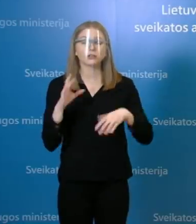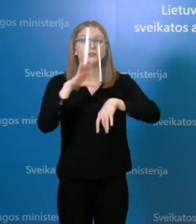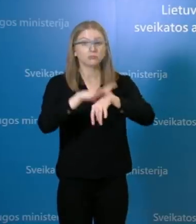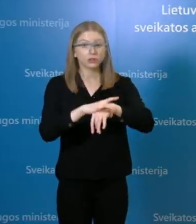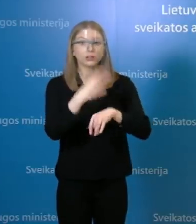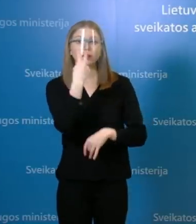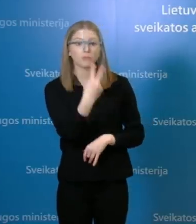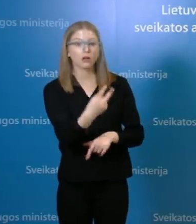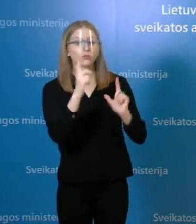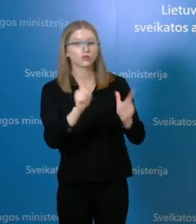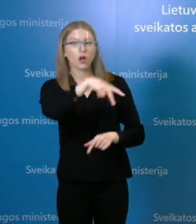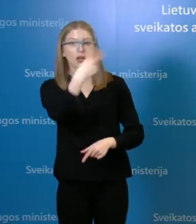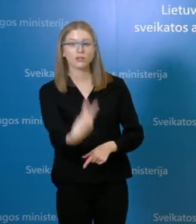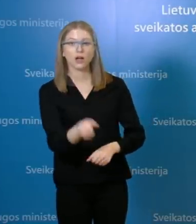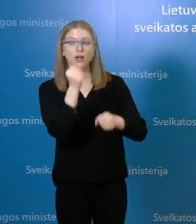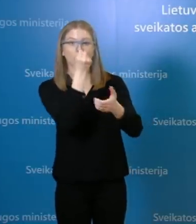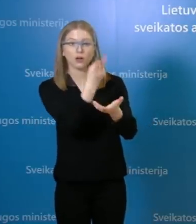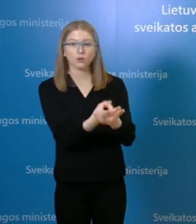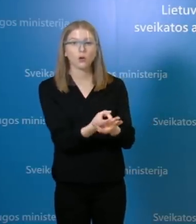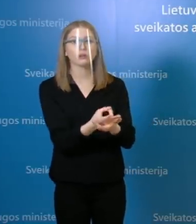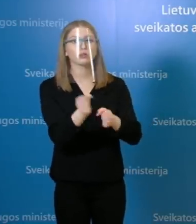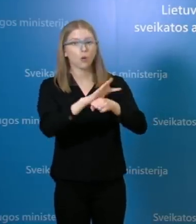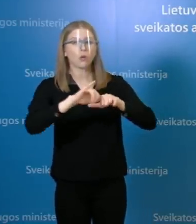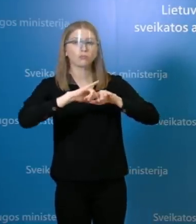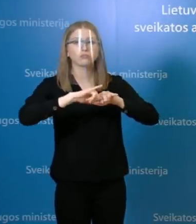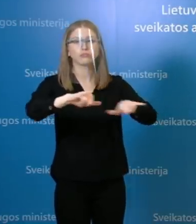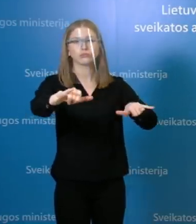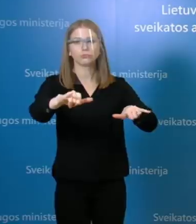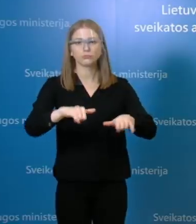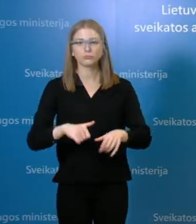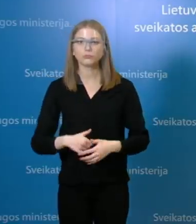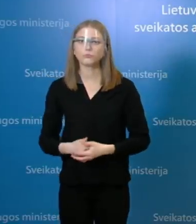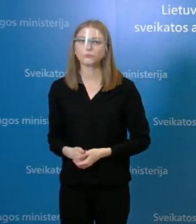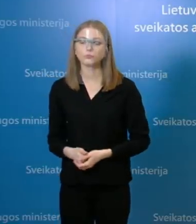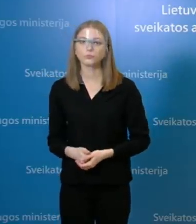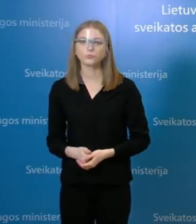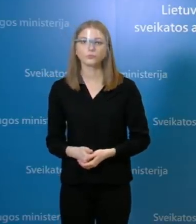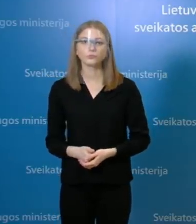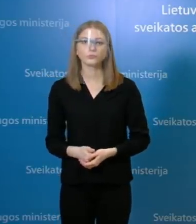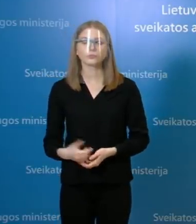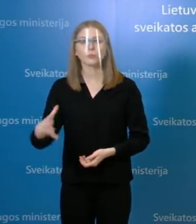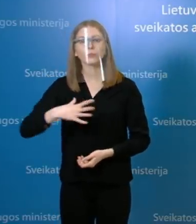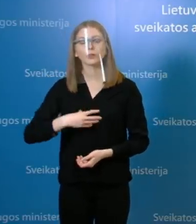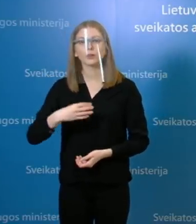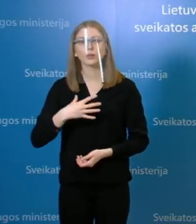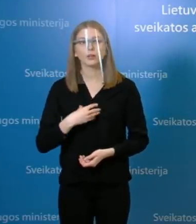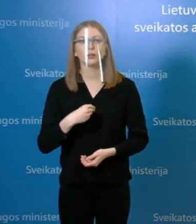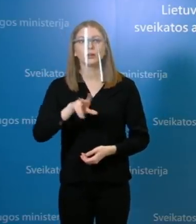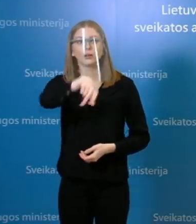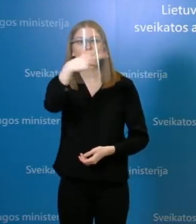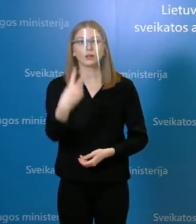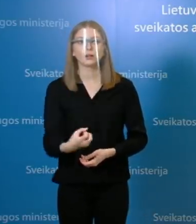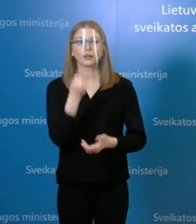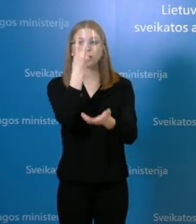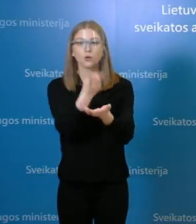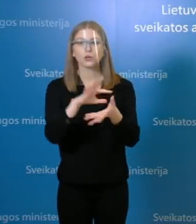židinys plečiasi labai gaila, kad jie asmens vykatos priežiūros įstaiga. Vilniaus miesto klinikinėje ligoninėje